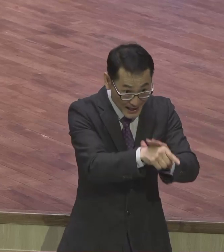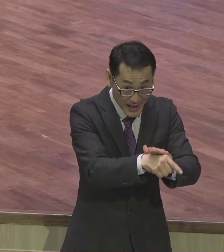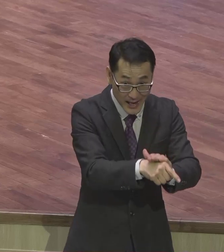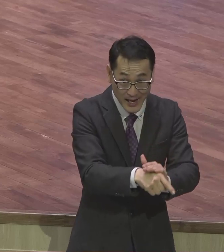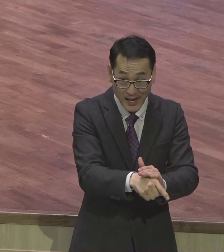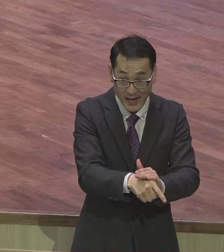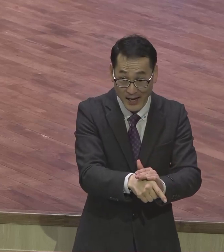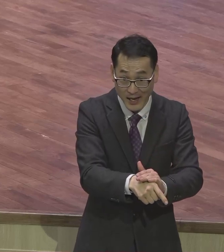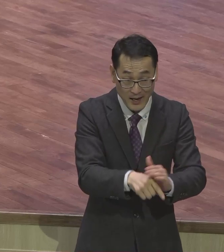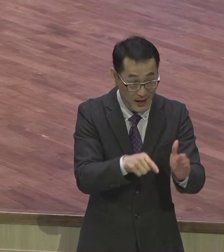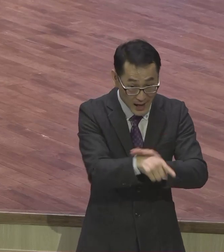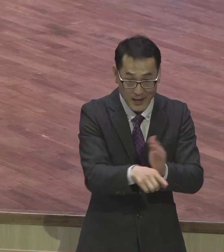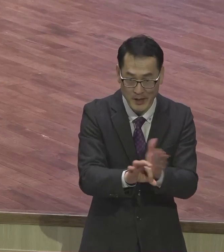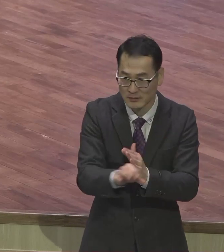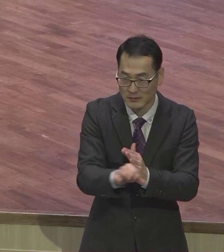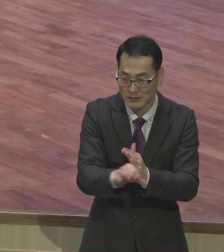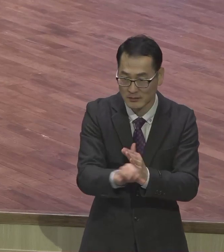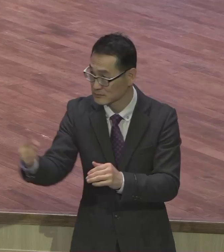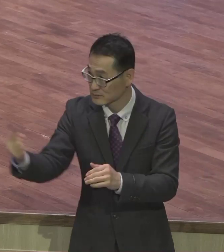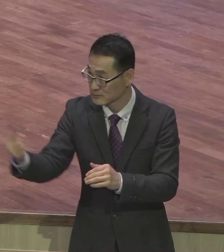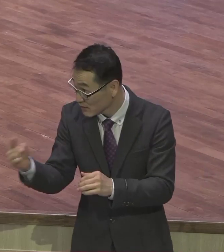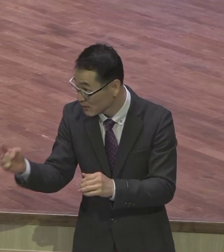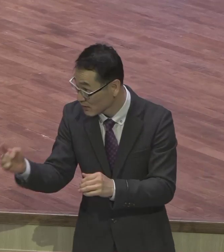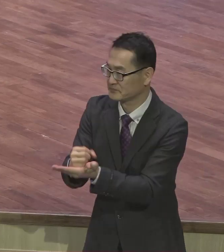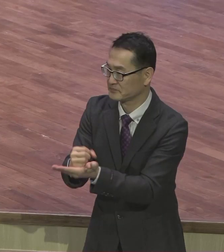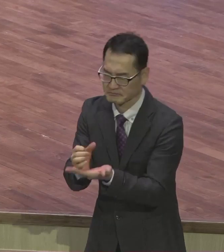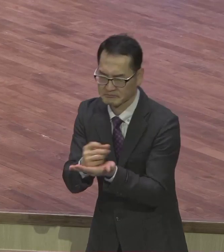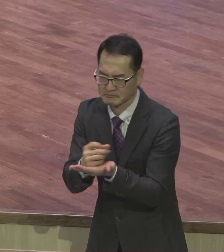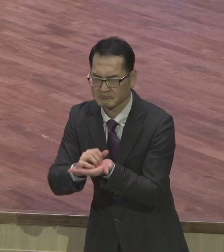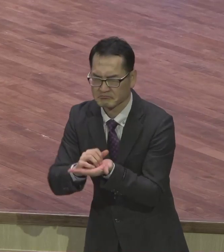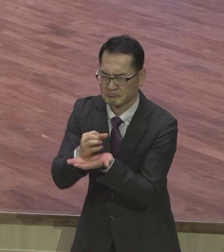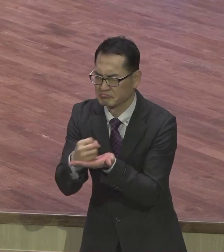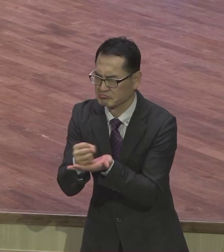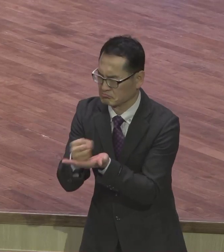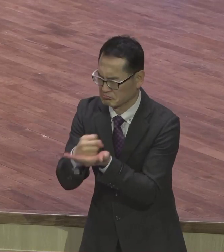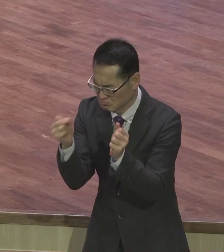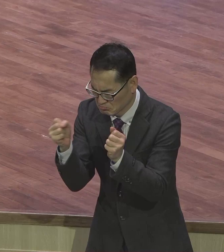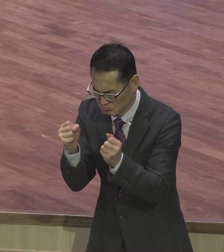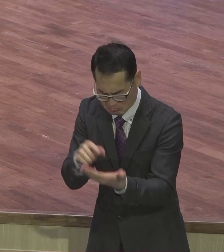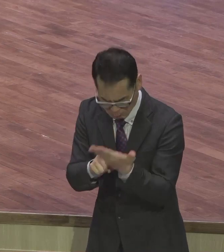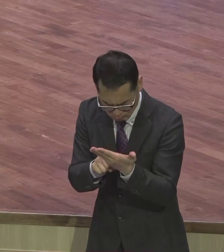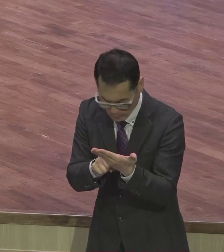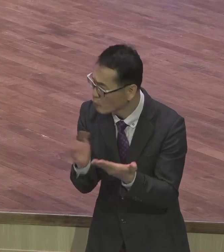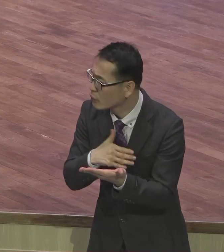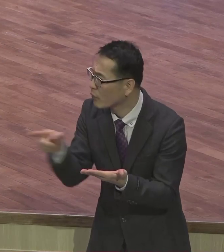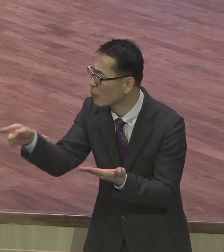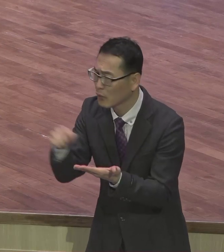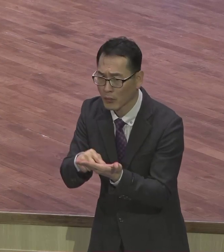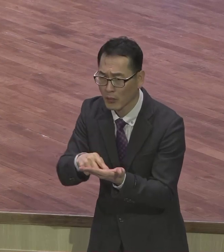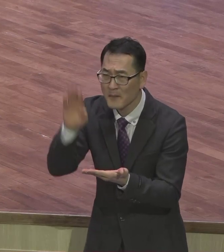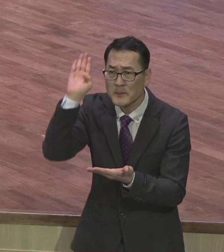안 나와야 돼 점이. 여기 왜 왔냐? 너는 하나님의 자녀가 왜 여기 와서 가? 그래야 돼 정상이요.